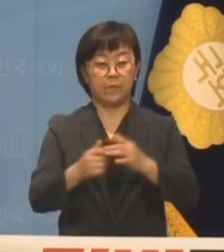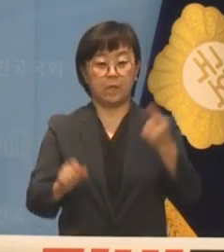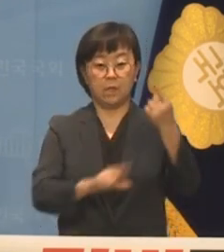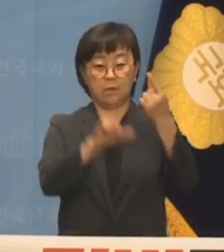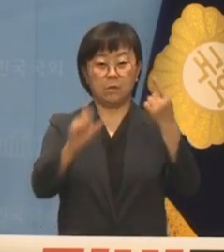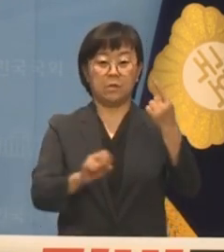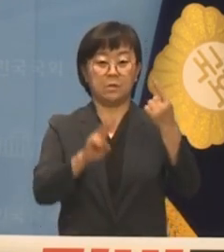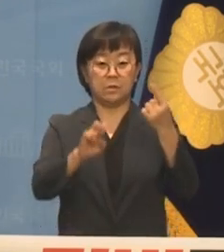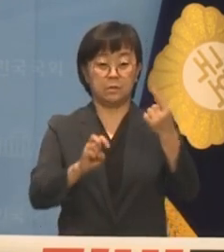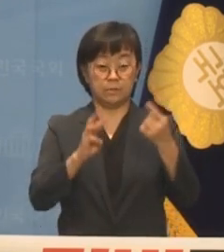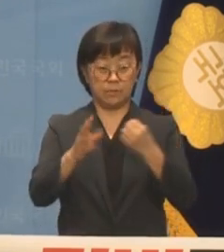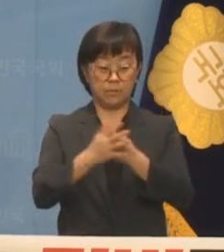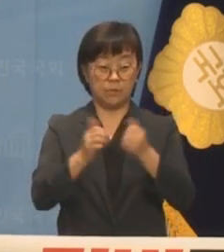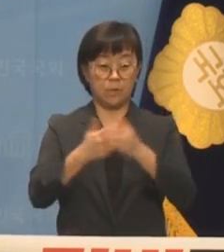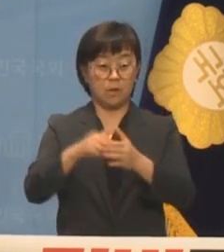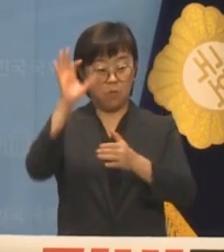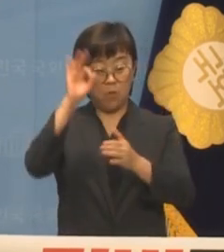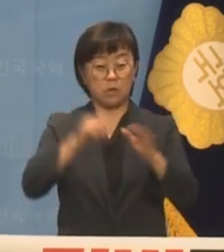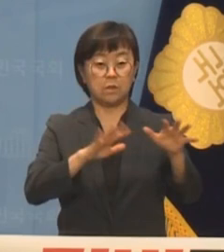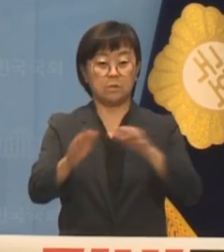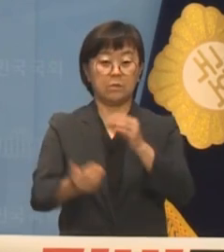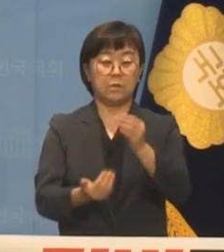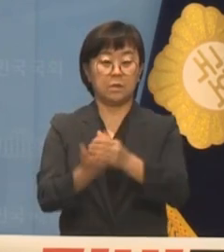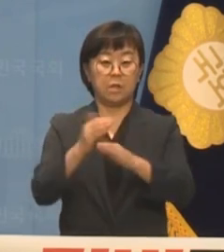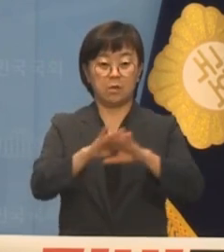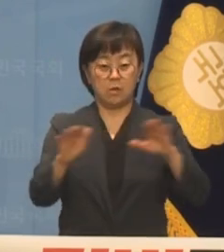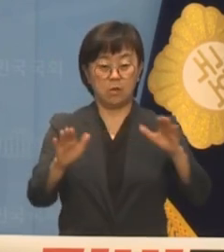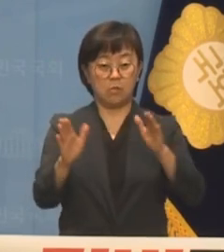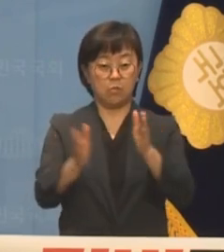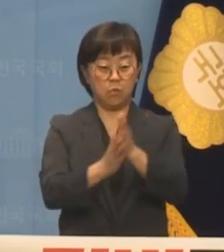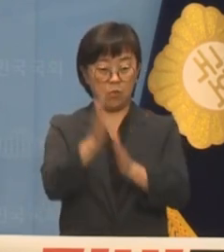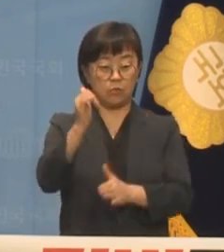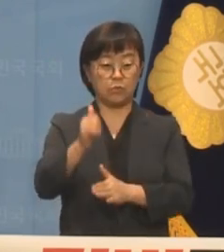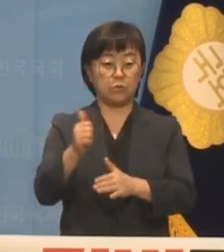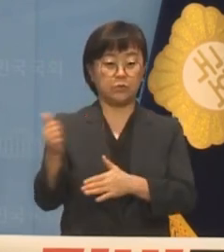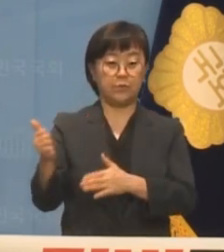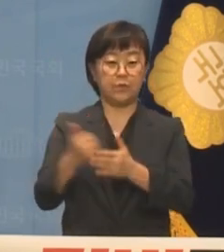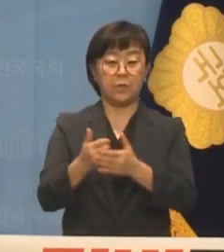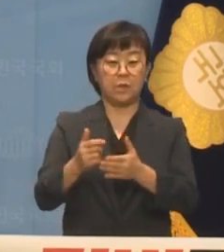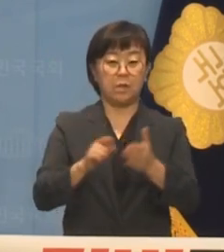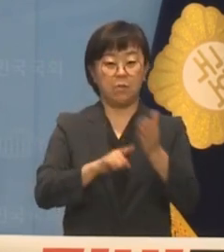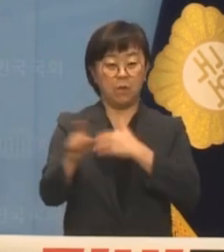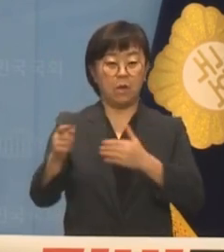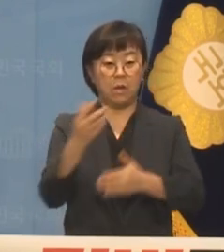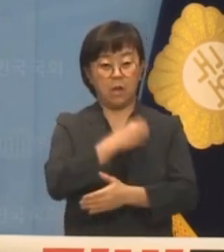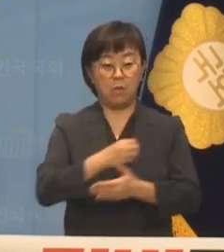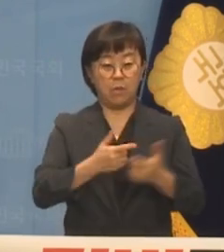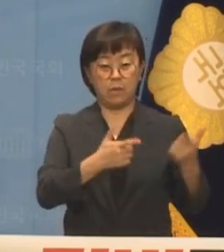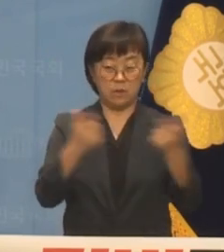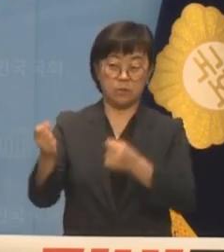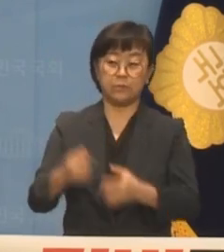1월 23일 황진진 범시민 대책본부 의장 외 회원 일동